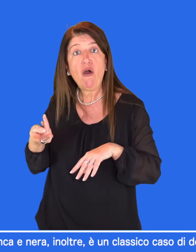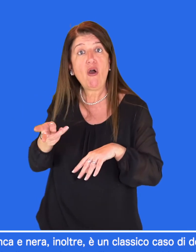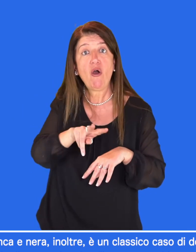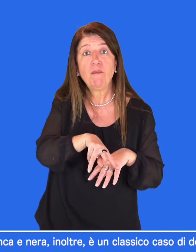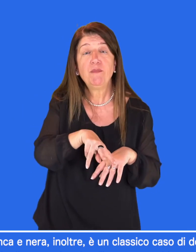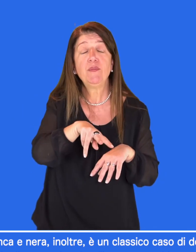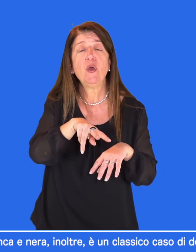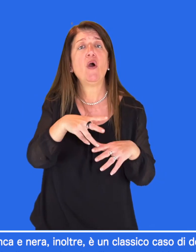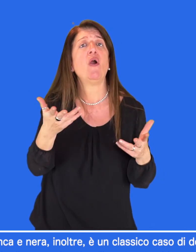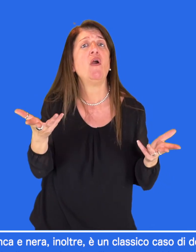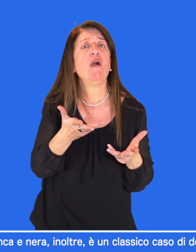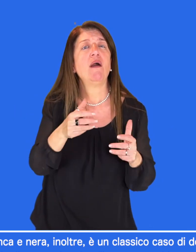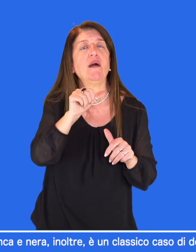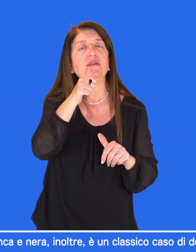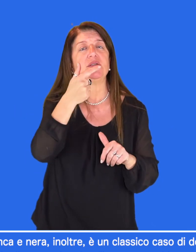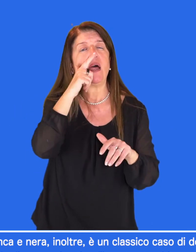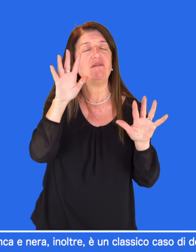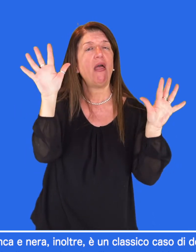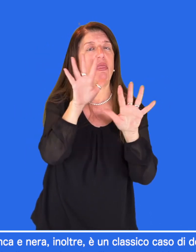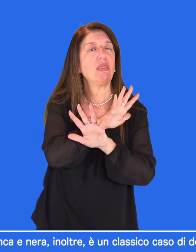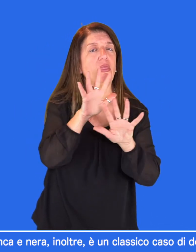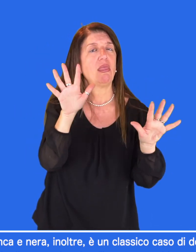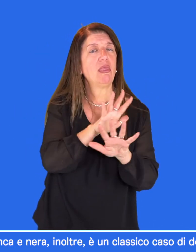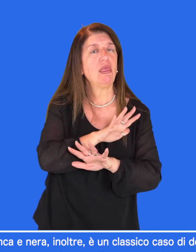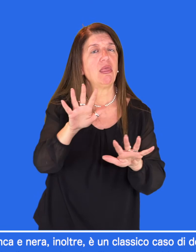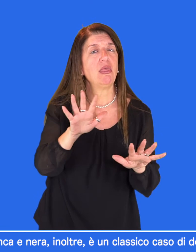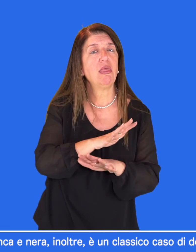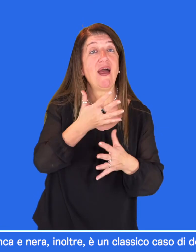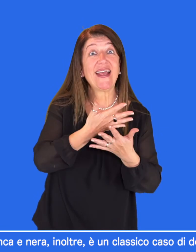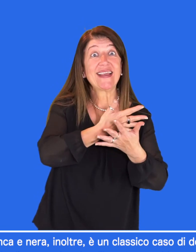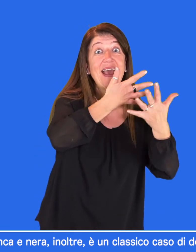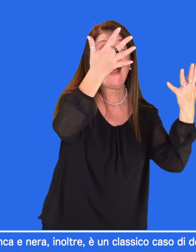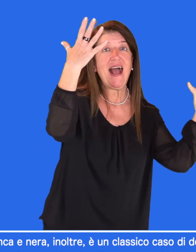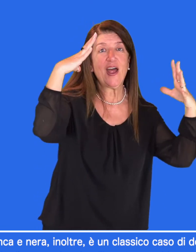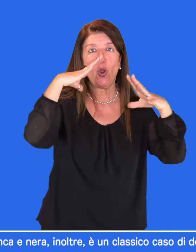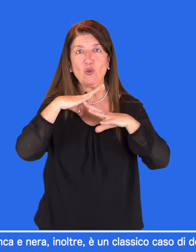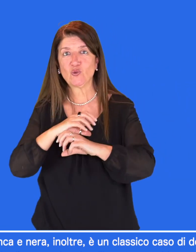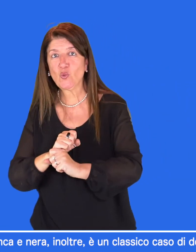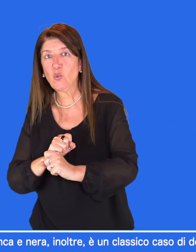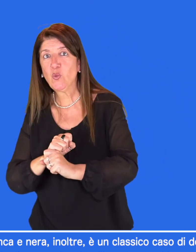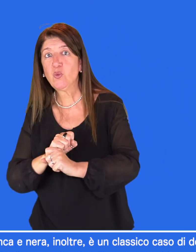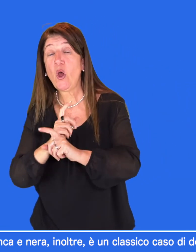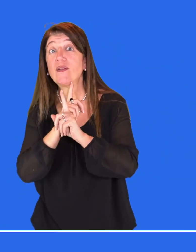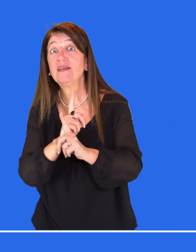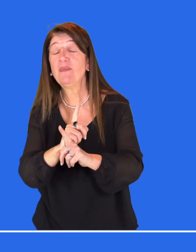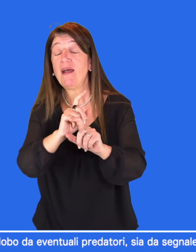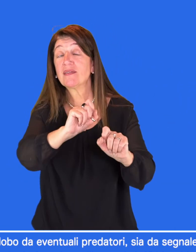contrasto chiaro-oscuro ricorda gli sprazzi di sole e ombra che si creano nel fitto del fogliame, che